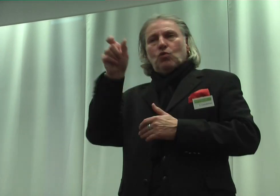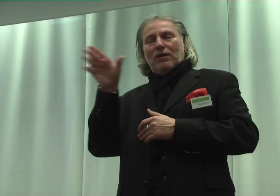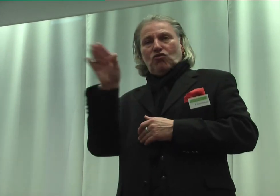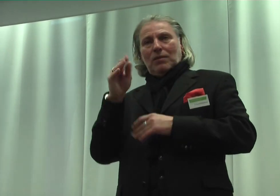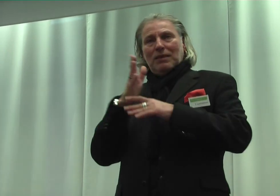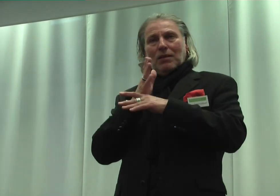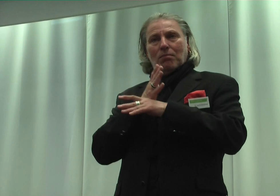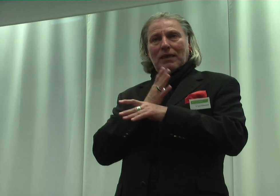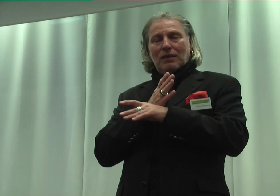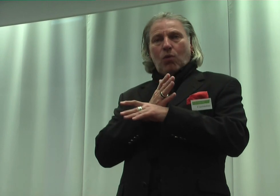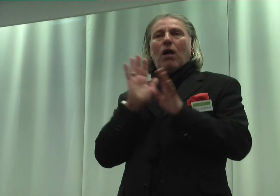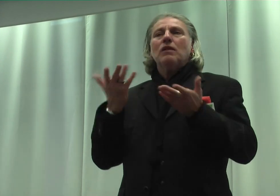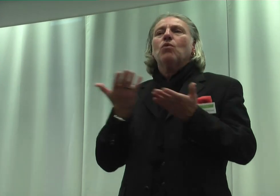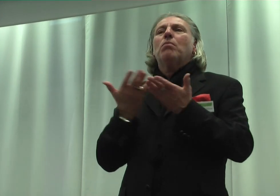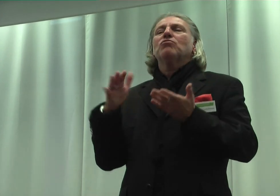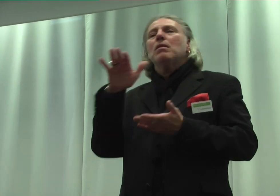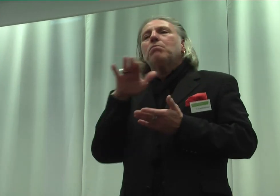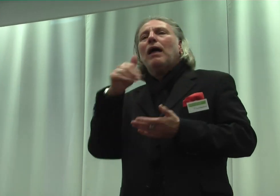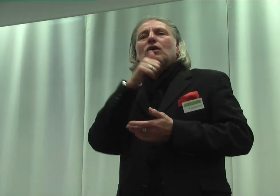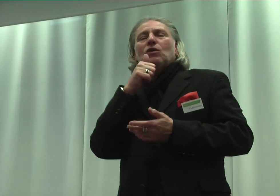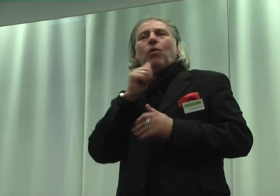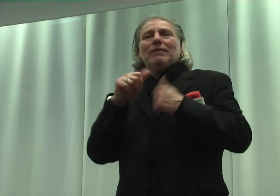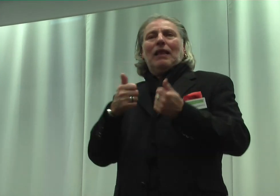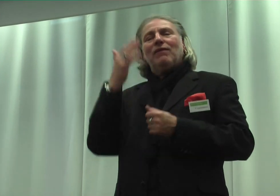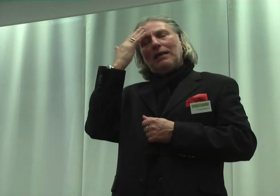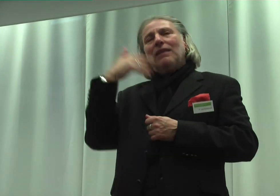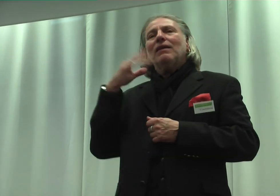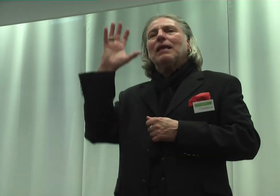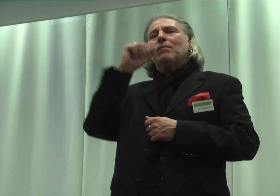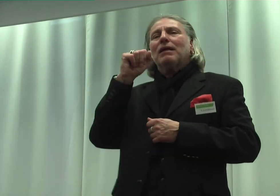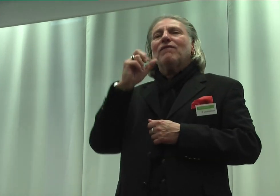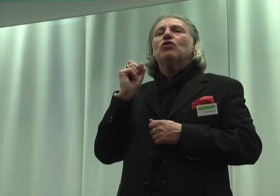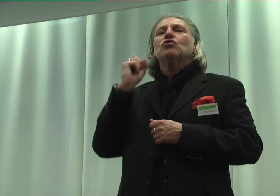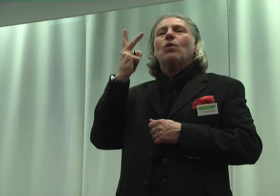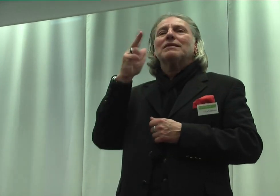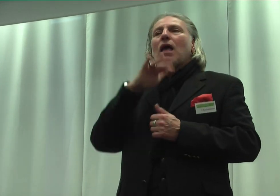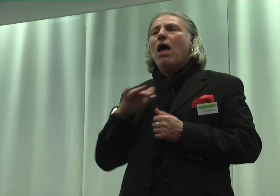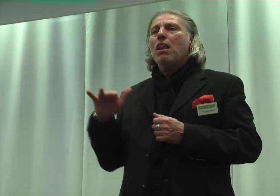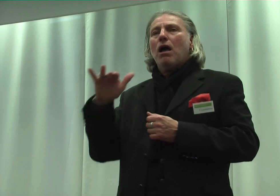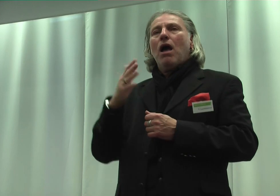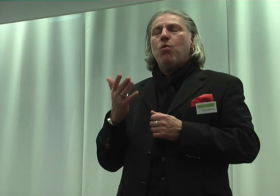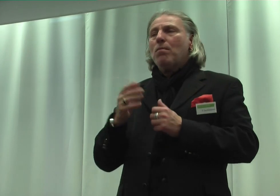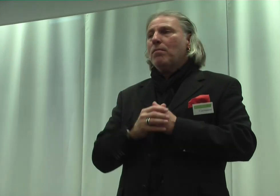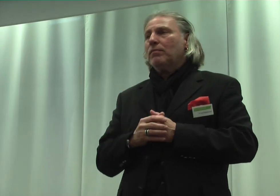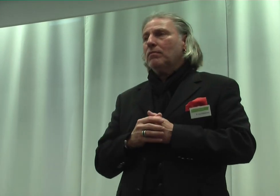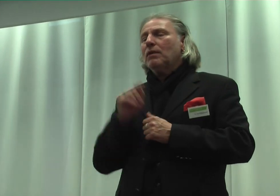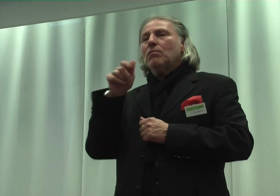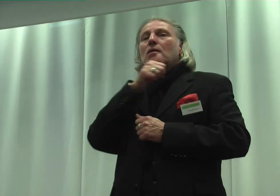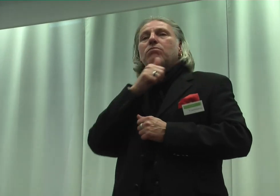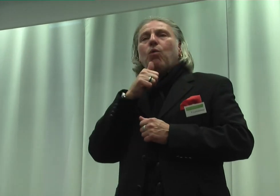also aus dem Bereich der Jukil kennen wir ja den Begriff der Sozialwahl, dem beruflichen Umfeld,